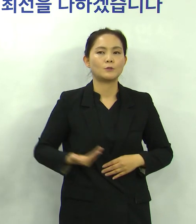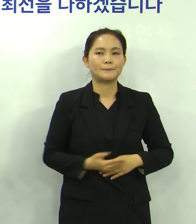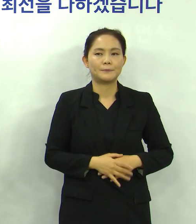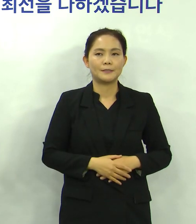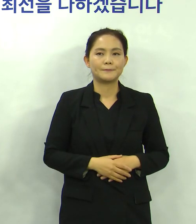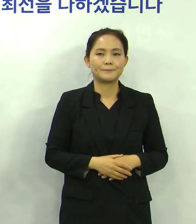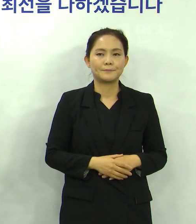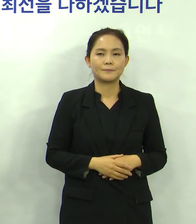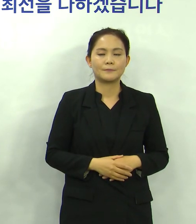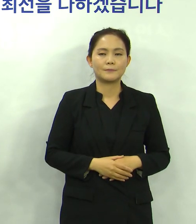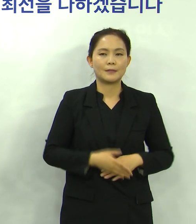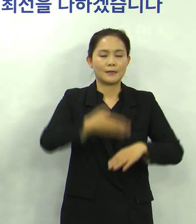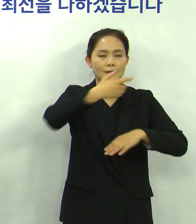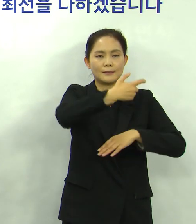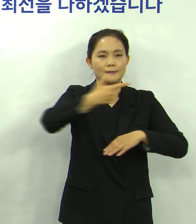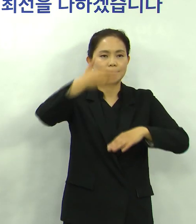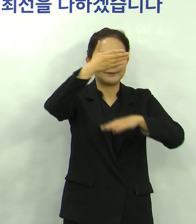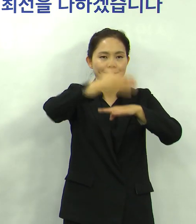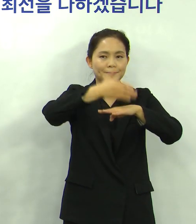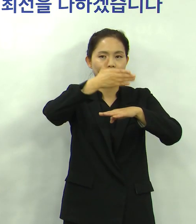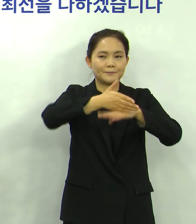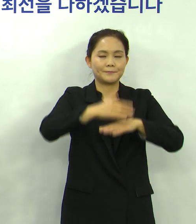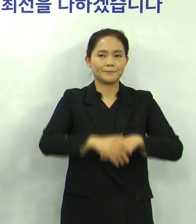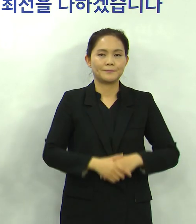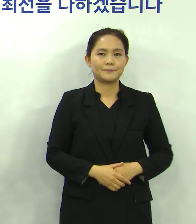것입니다 대단히 감사합니다